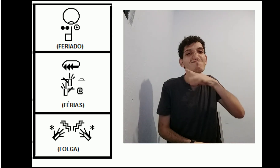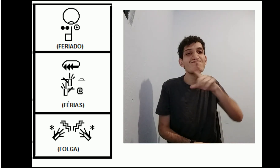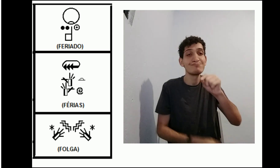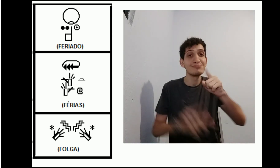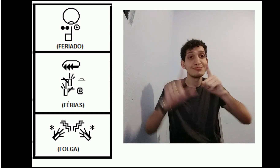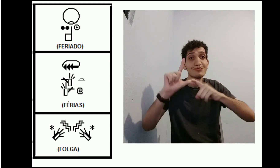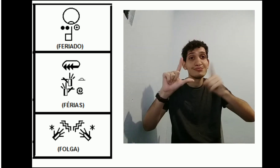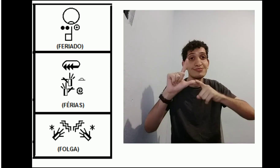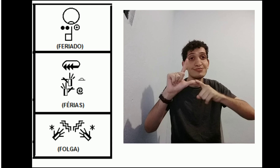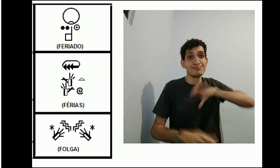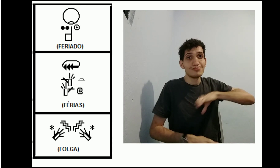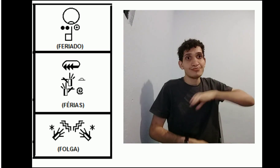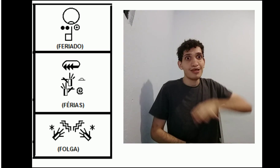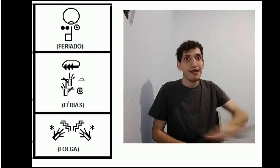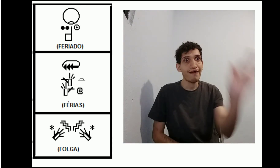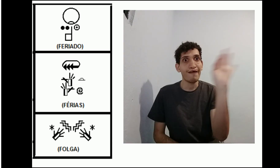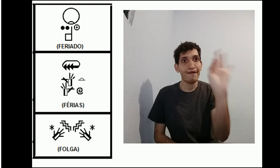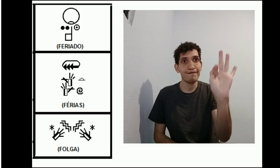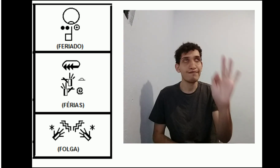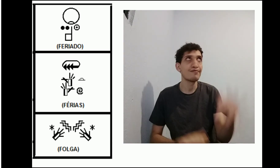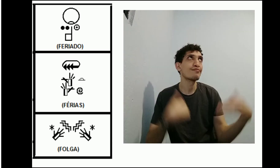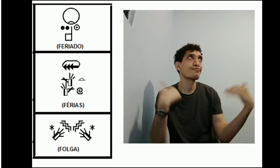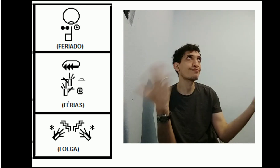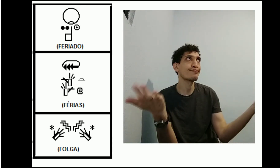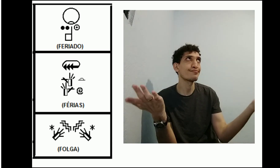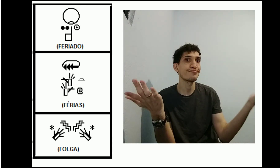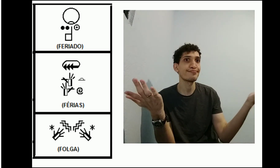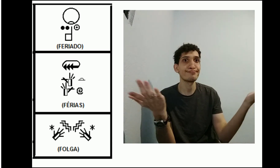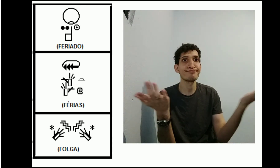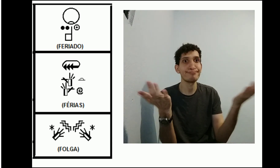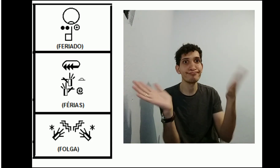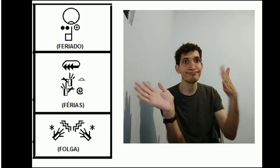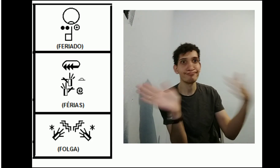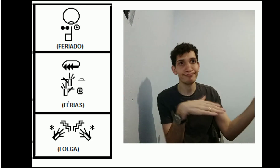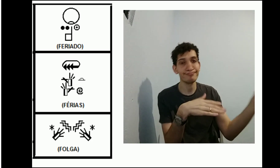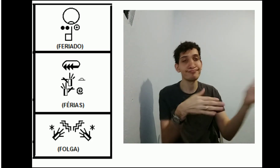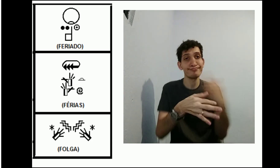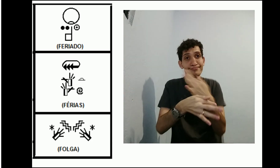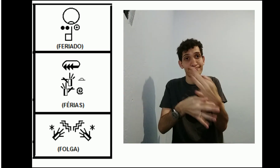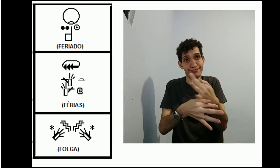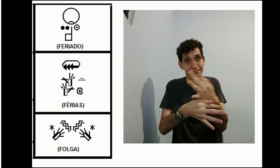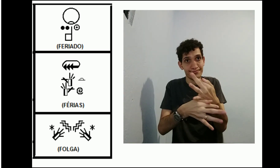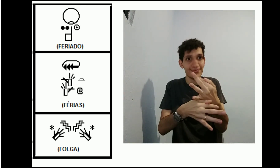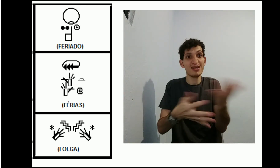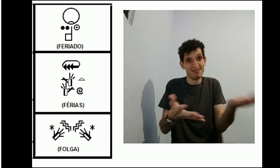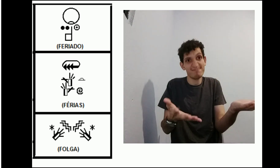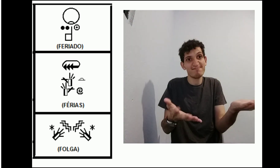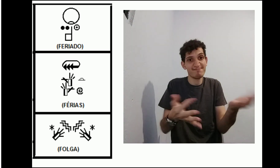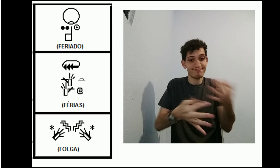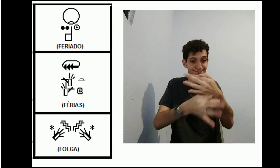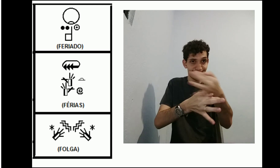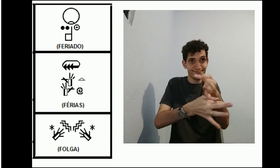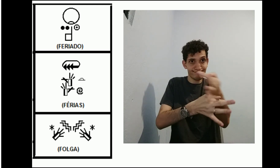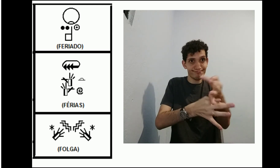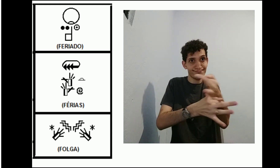É triste, é ruim, tá? A letra do português, né? Ep, nossa. Né? Que saco. Perias. Sim,